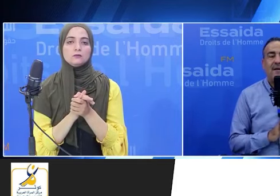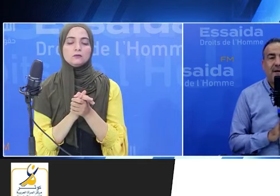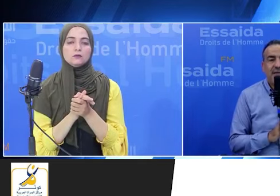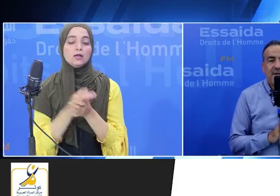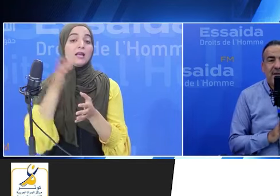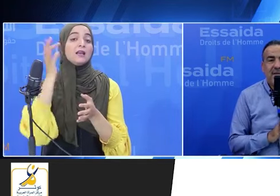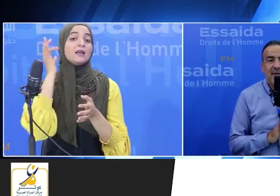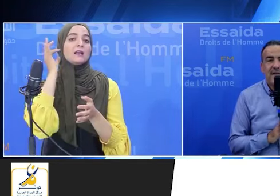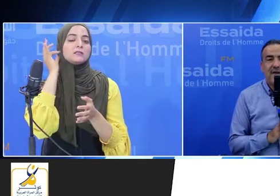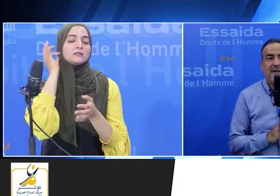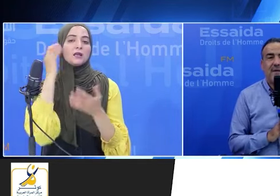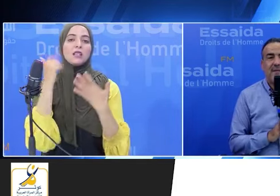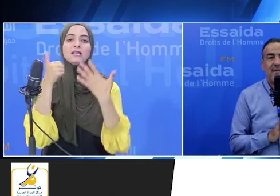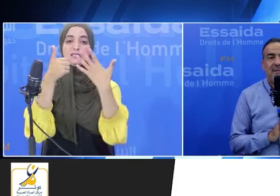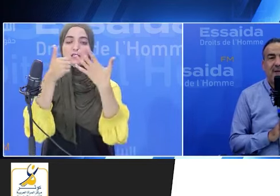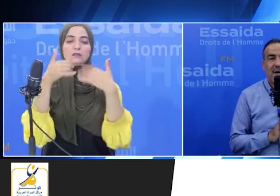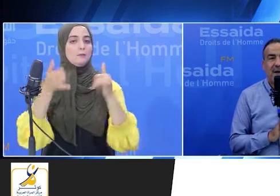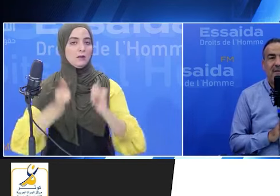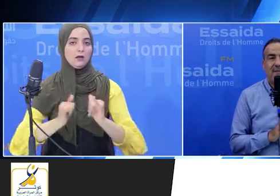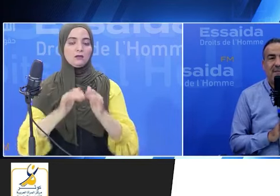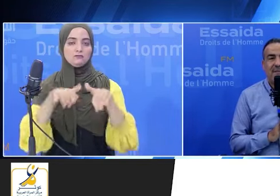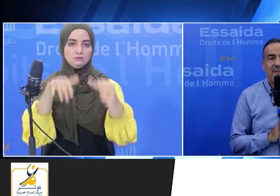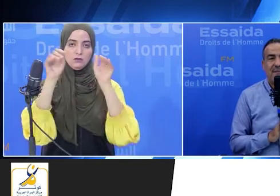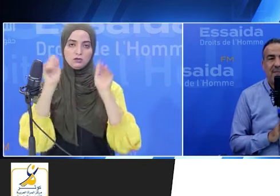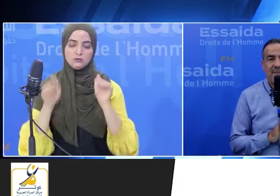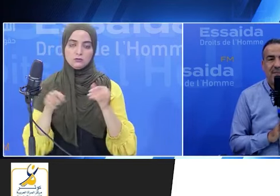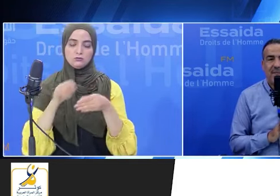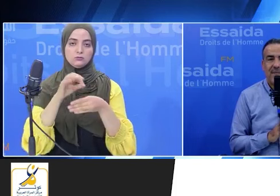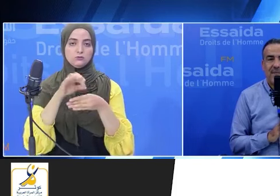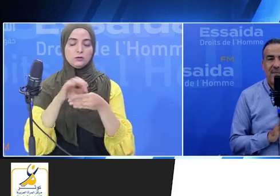القاسرين ست مقاعد